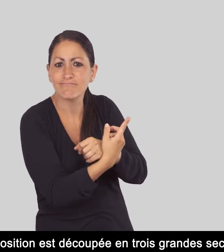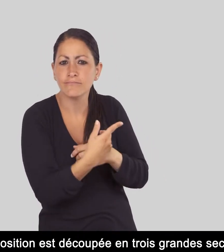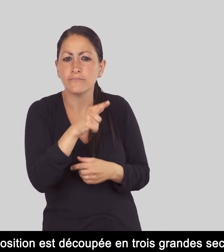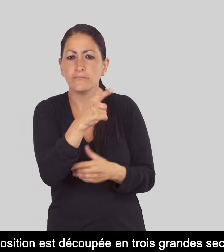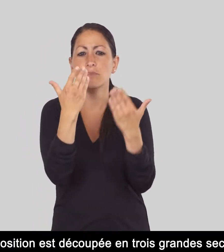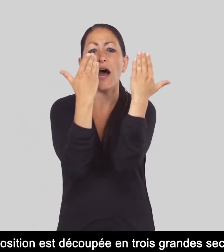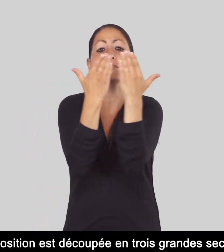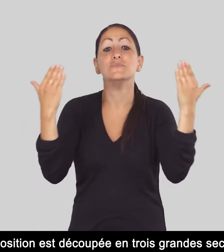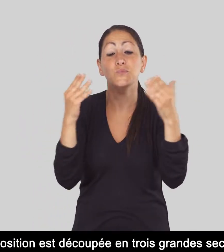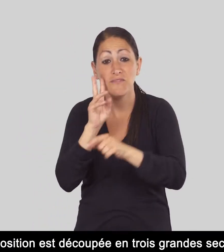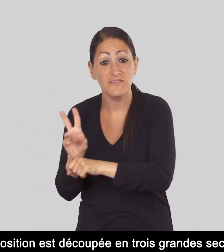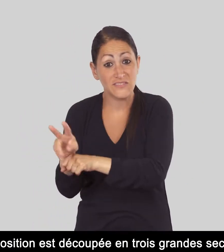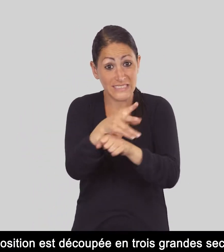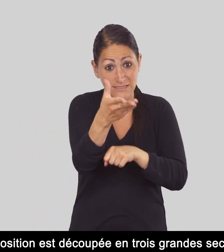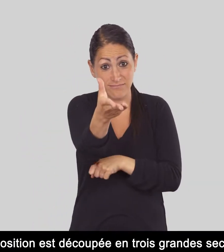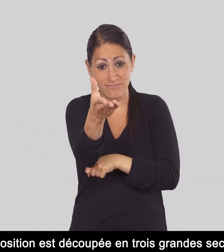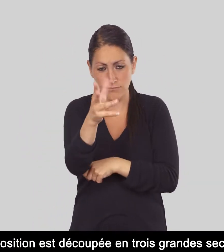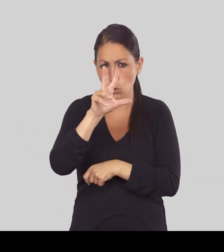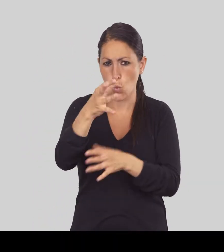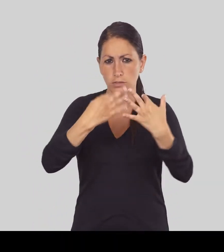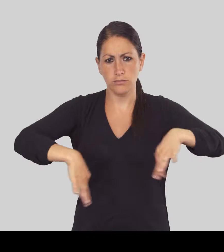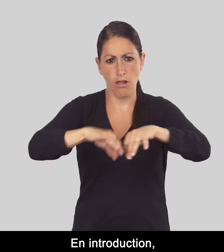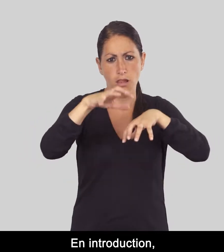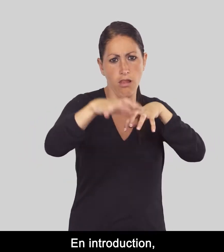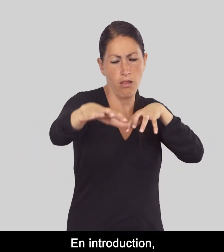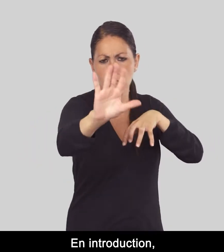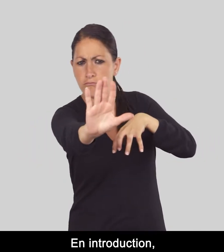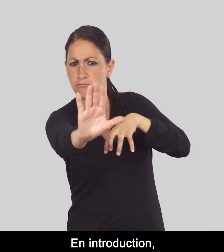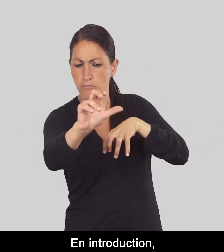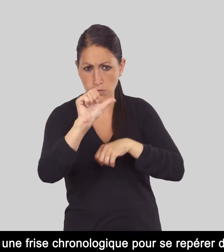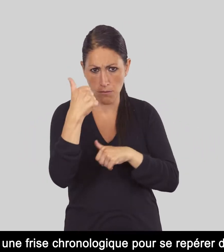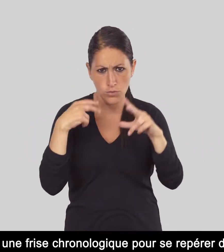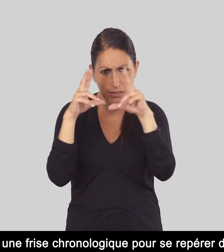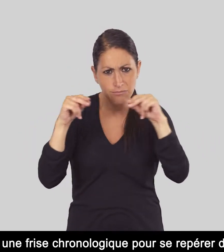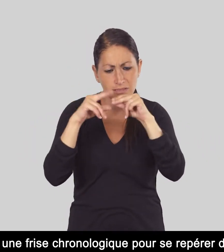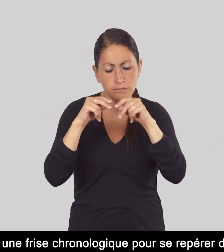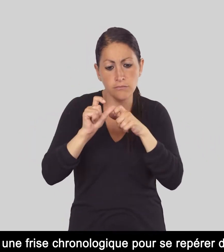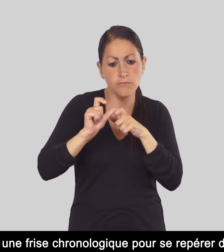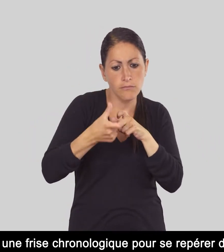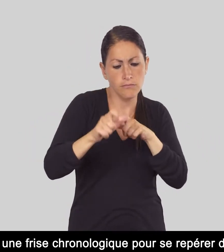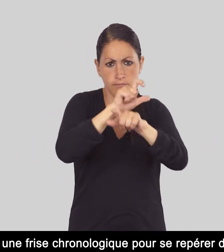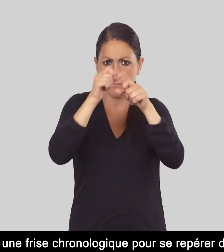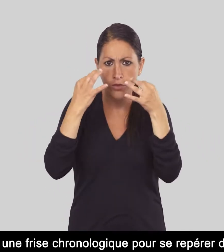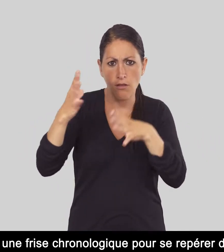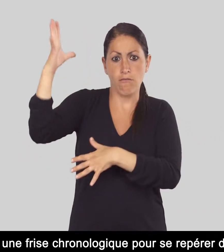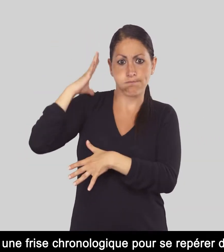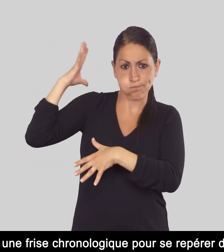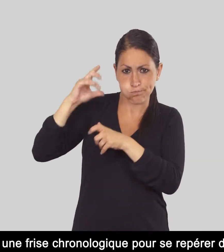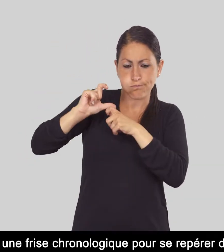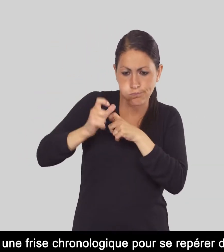'exposition est découpée en trois grandes sections. En introduction, on découvre une frise chronologique pour se repérer